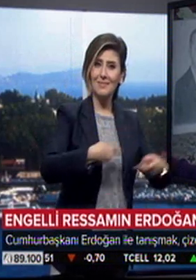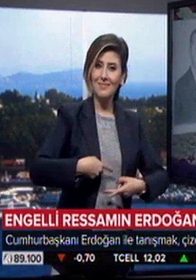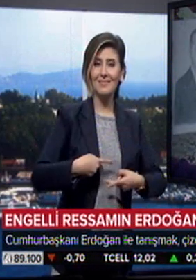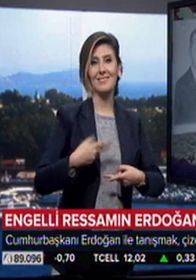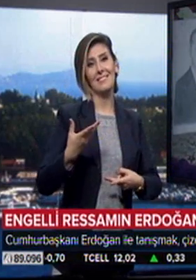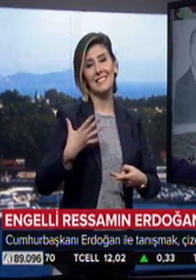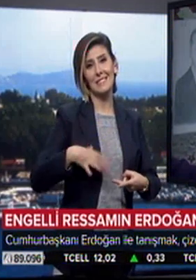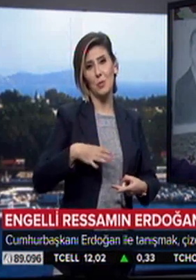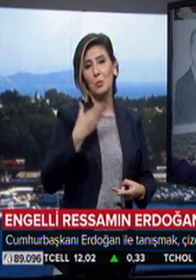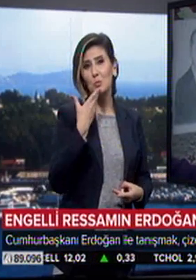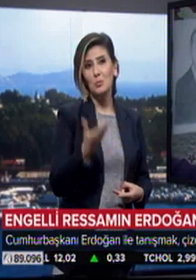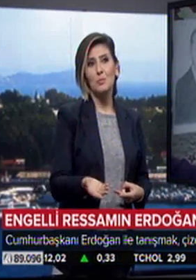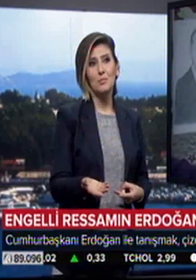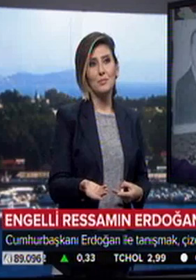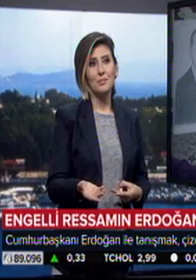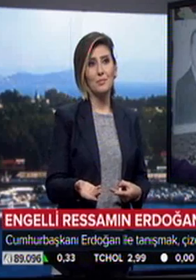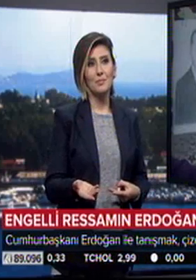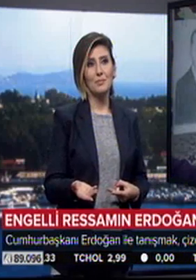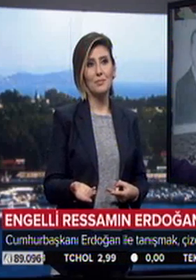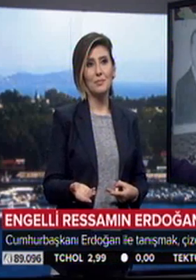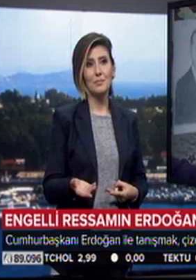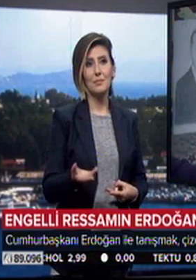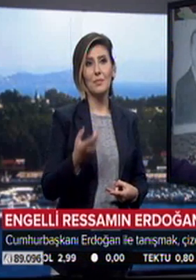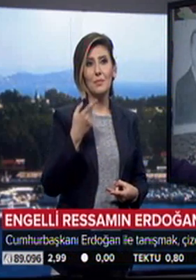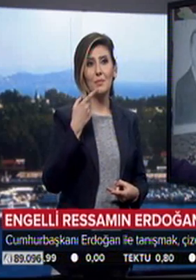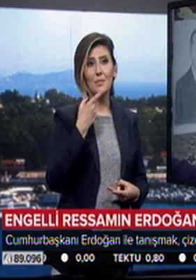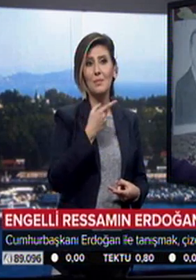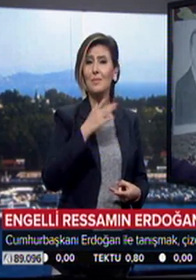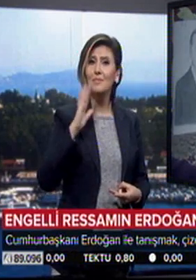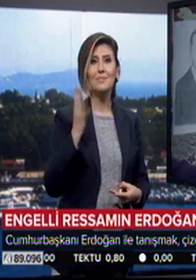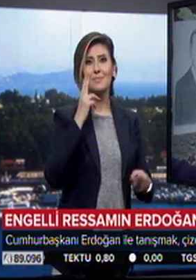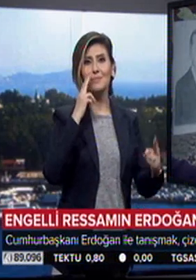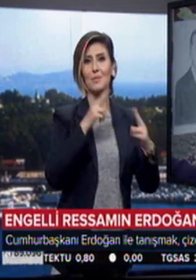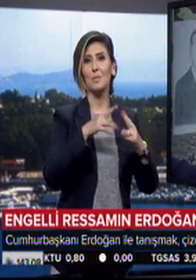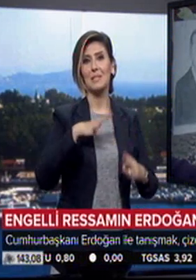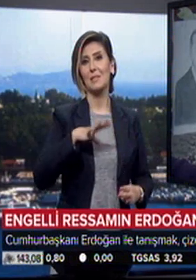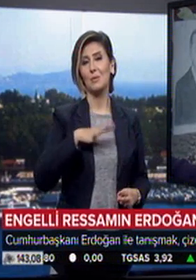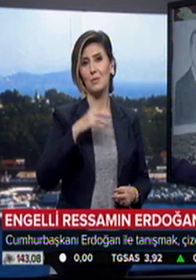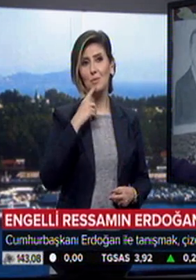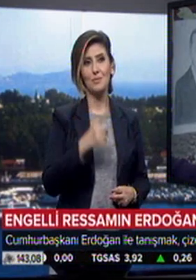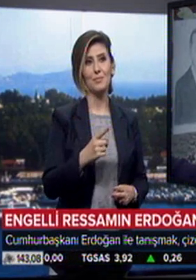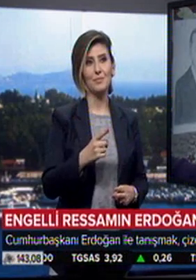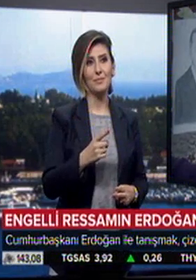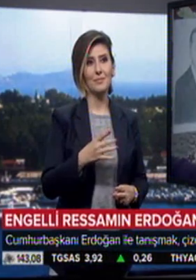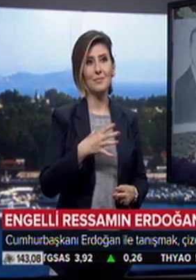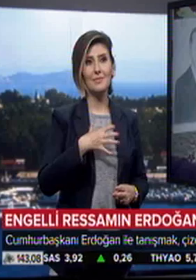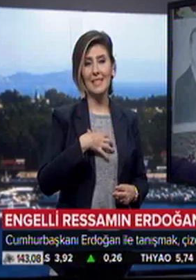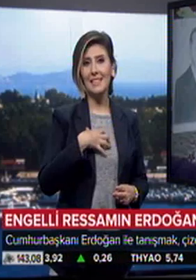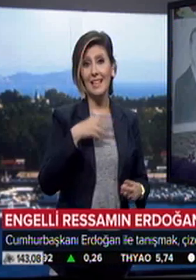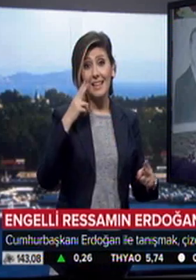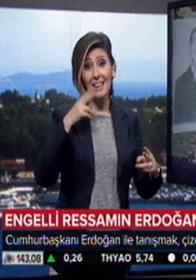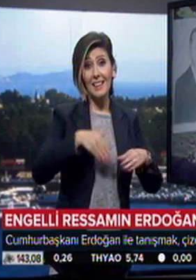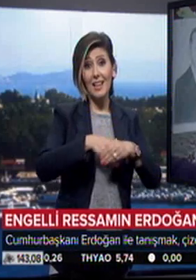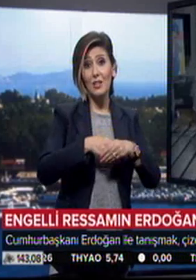çok isterim. Onu her nefasını olursa olsun görmek istiyorum kendisiyle.